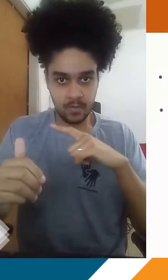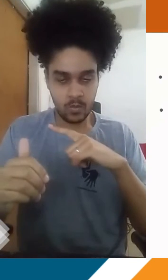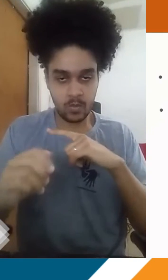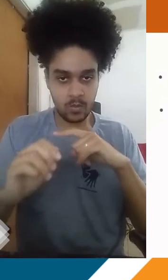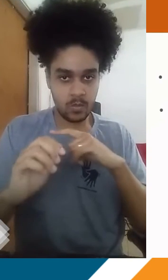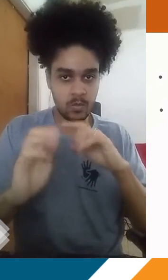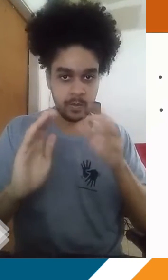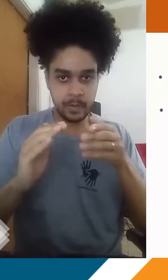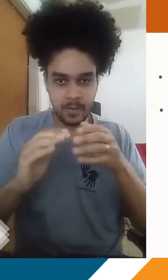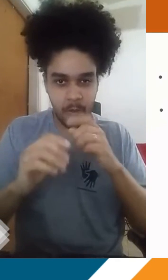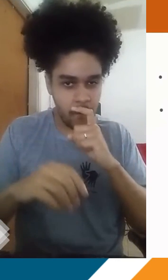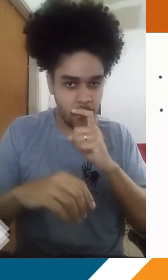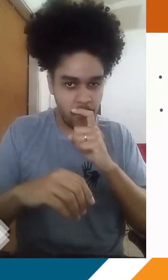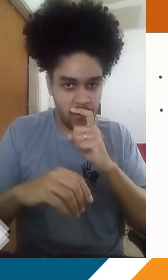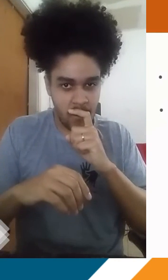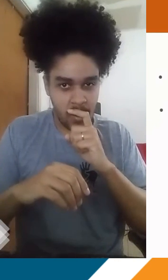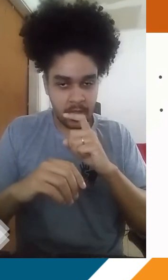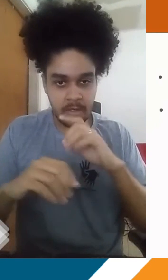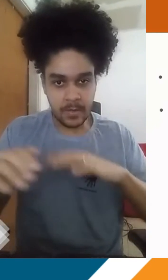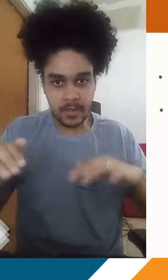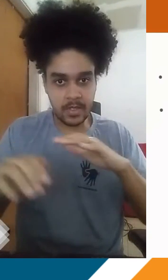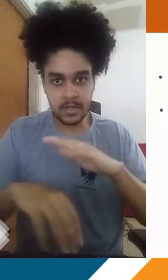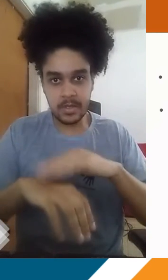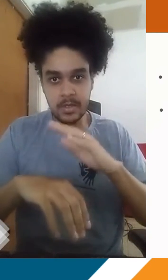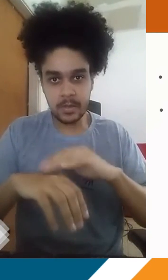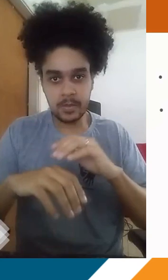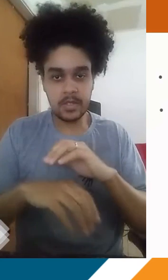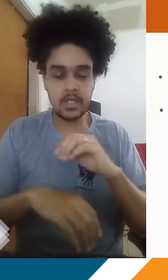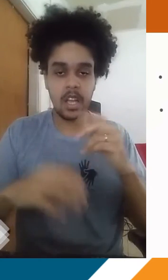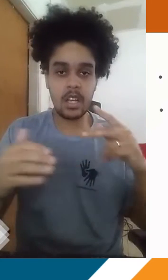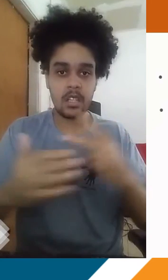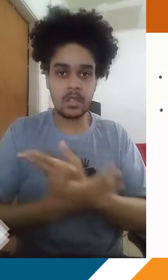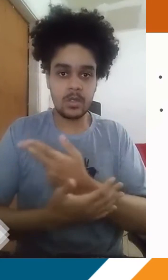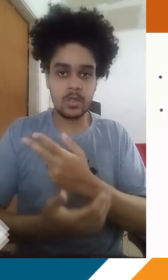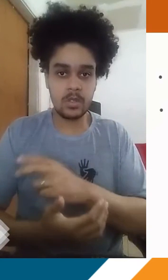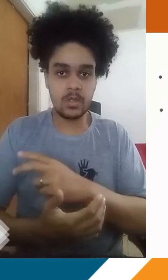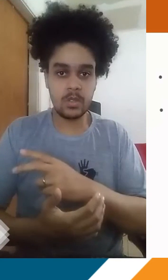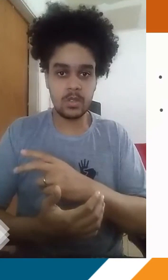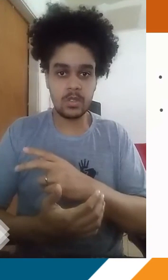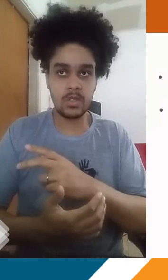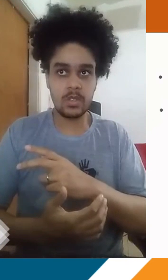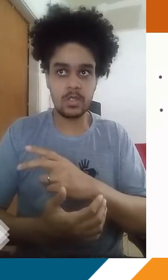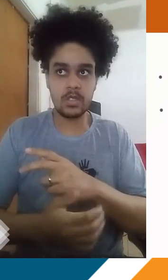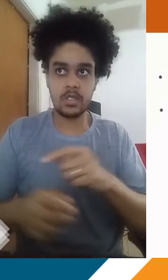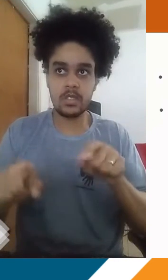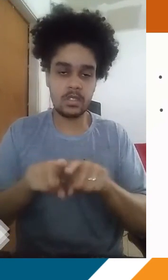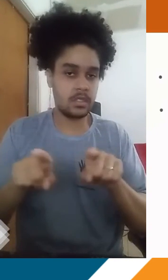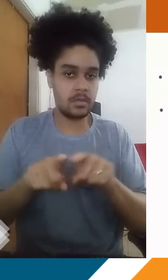acúmulo maior de camada fria em relação às superfícies mais elevadas vai acontecer no ápice